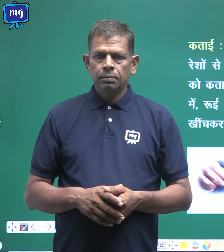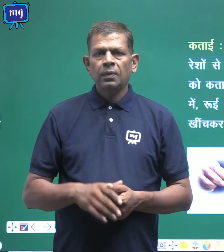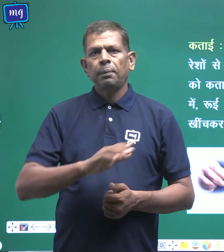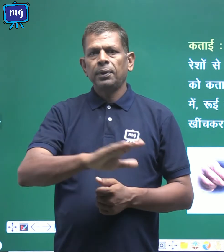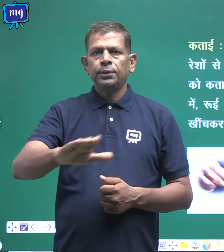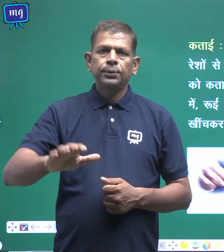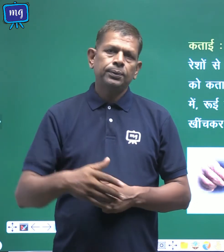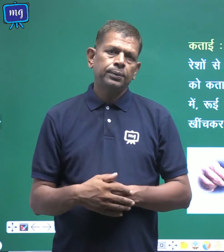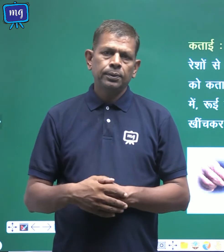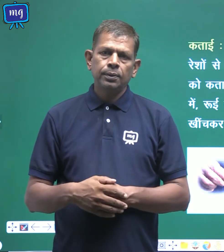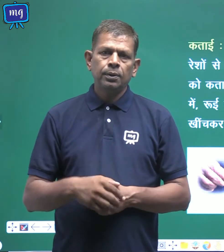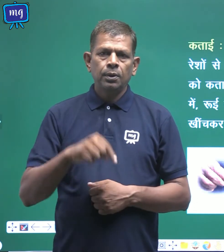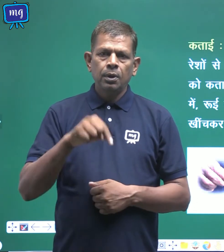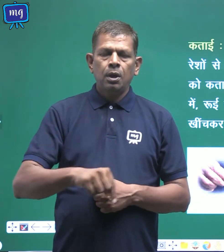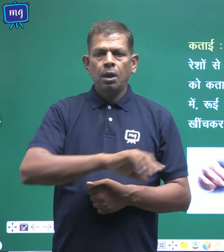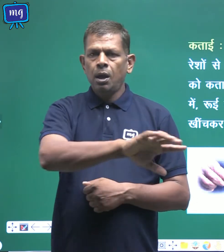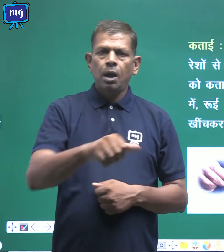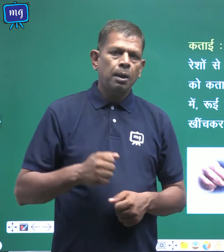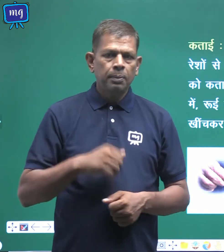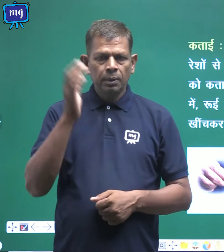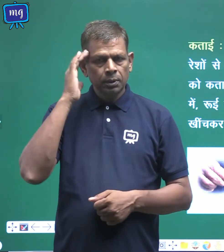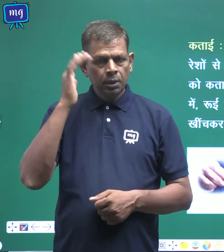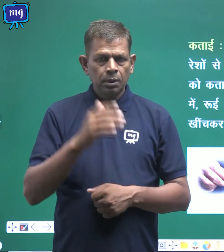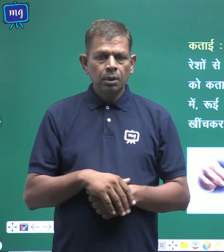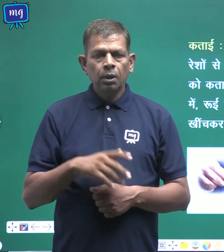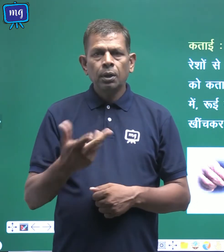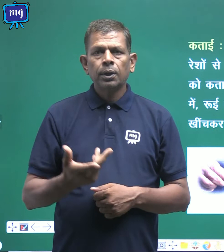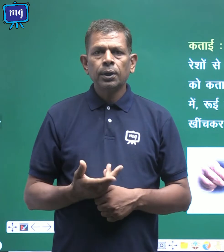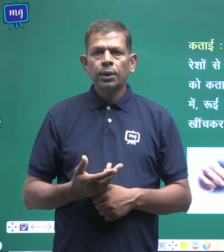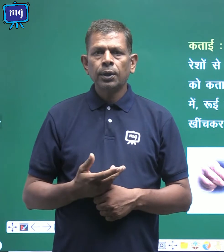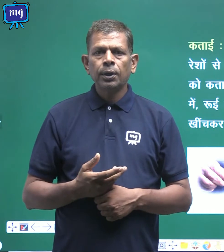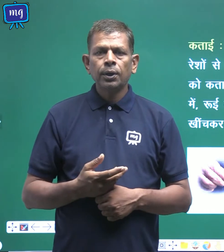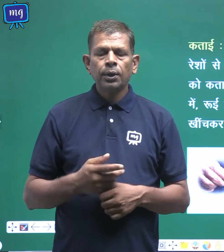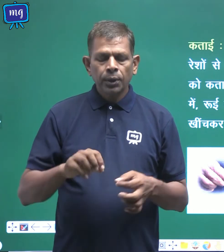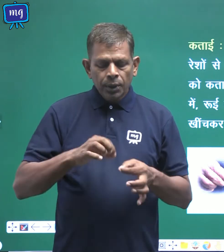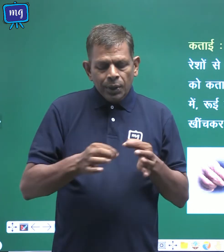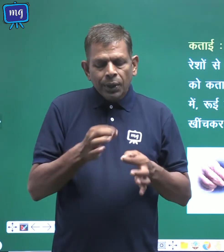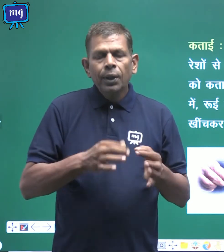बच्चों, अब हम समझेंगे कि कताई क्या होती है